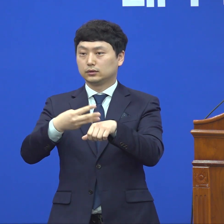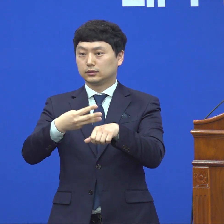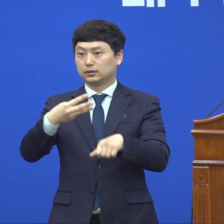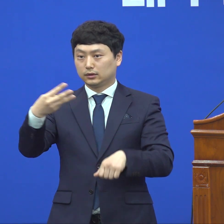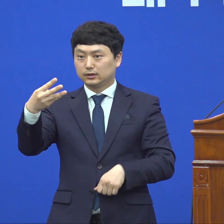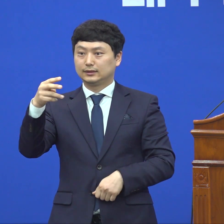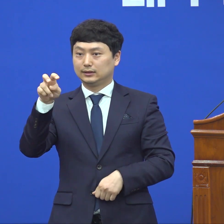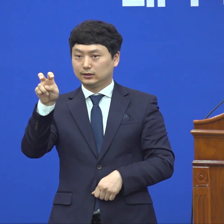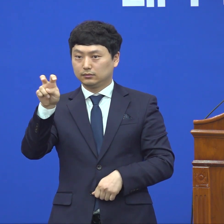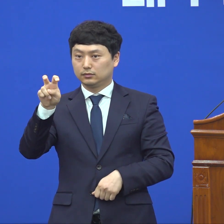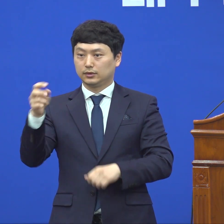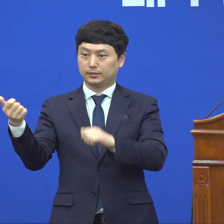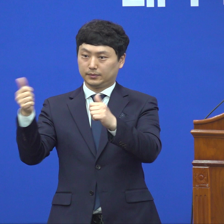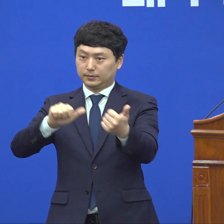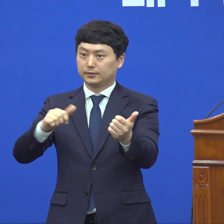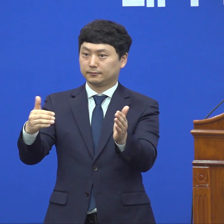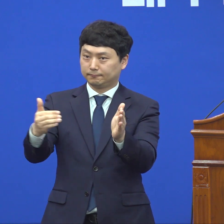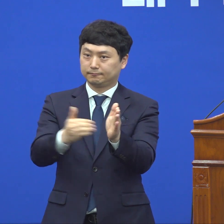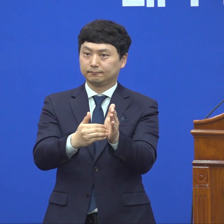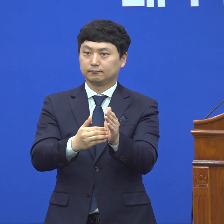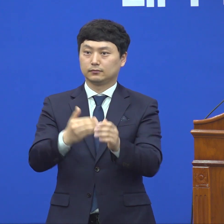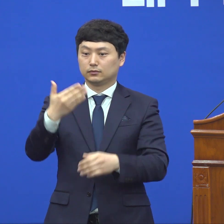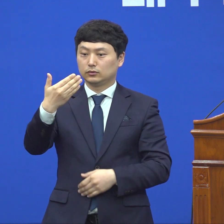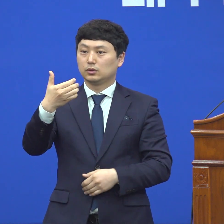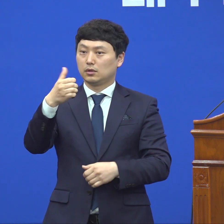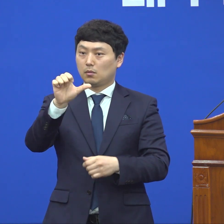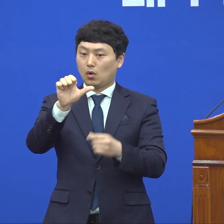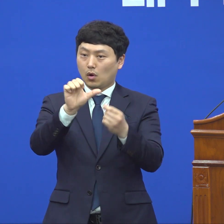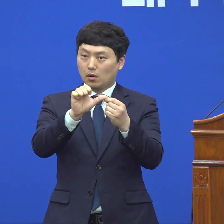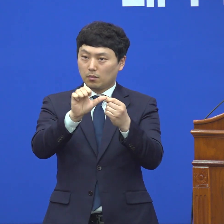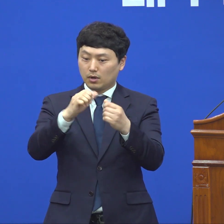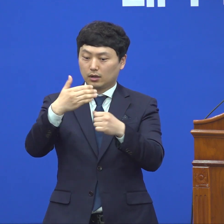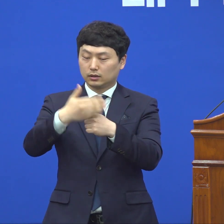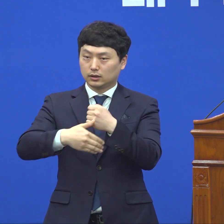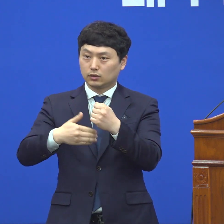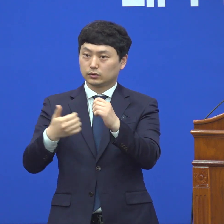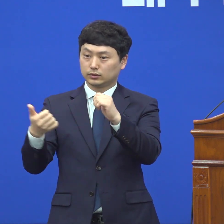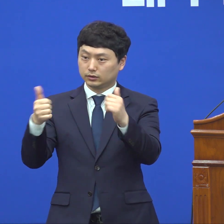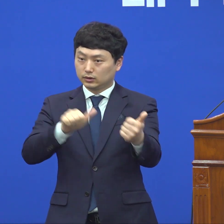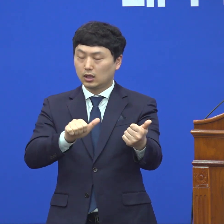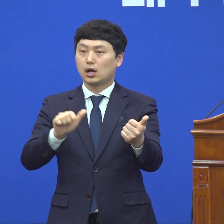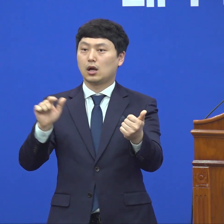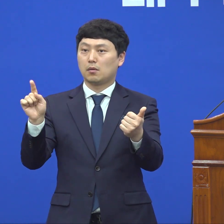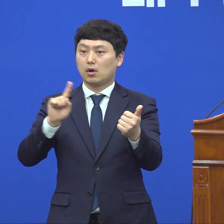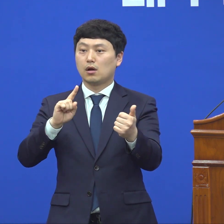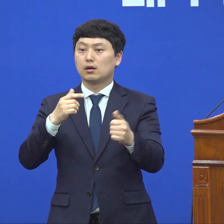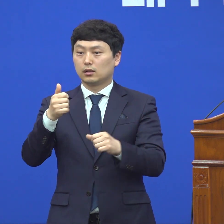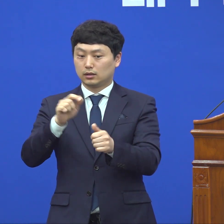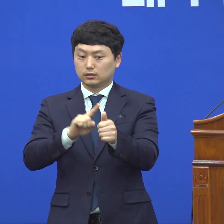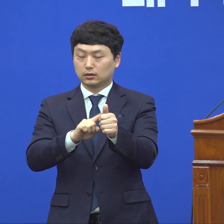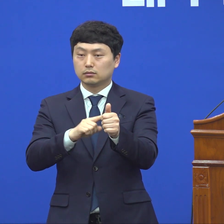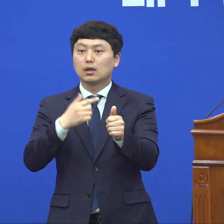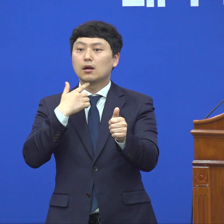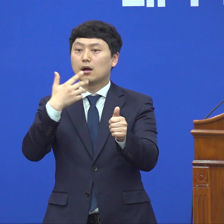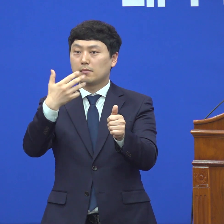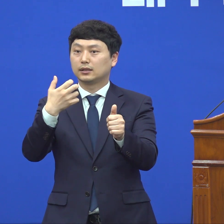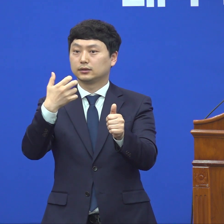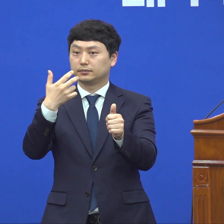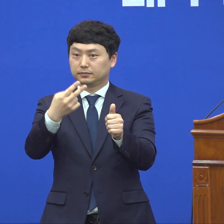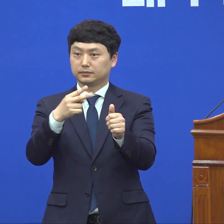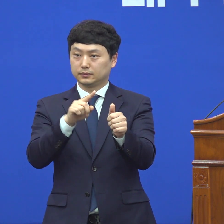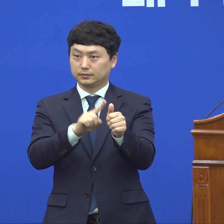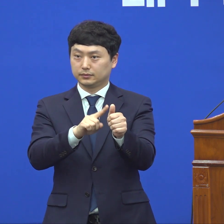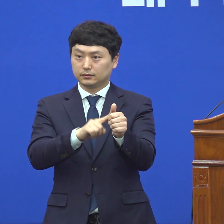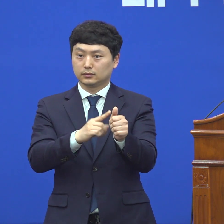사망하셨습니다. 95번째 대구시기 사망자는 남자 87세십니다. 고혈압